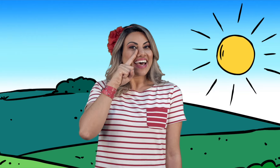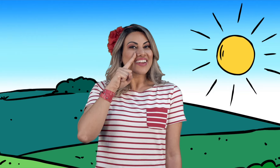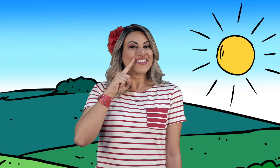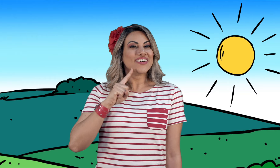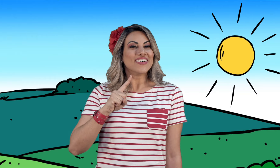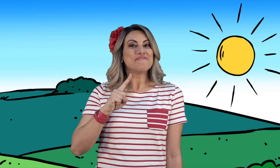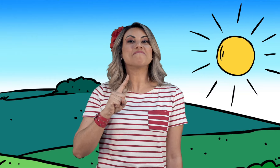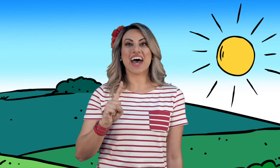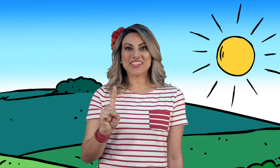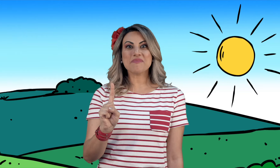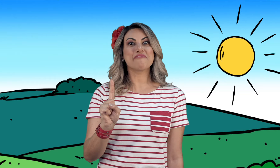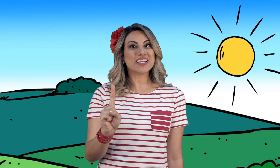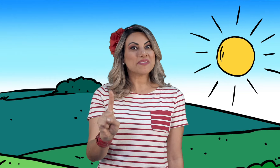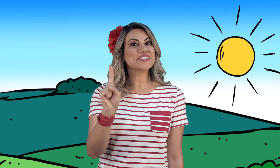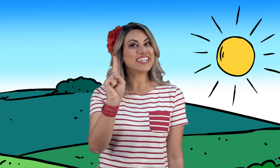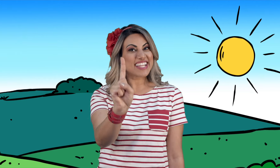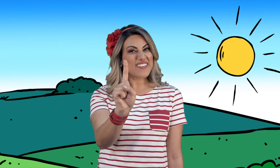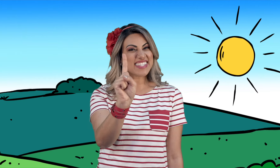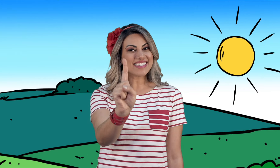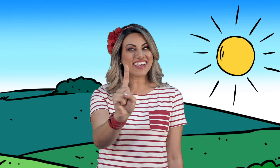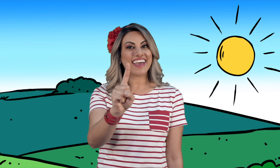Amarelo! Mais uma vez pra você não esquecer!